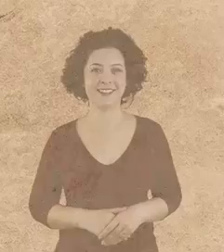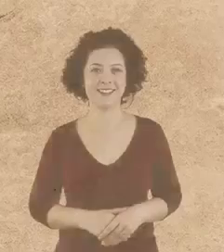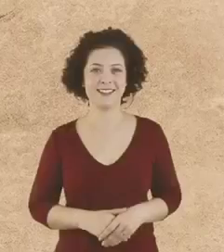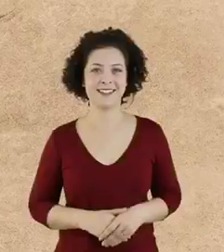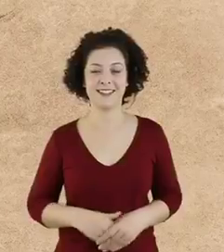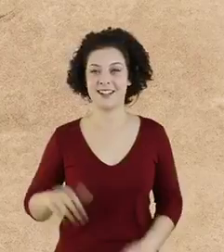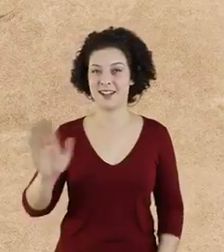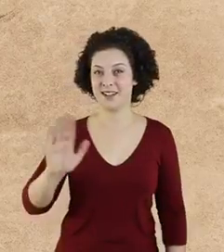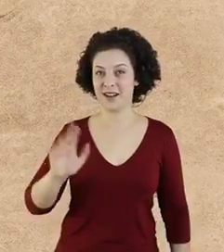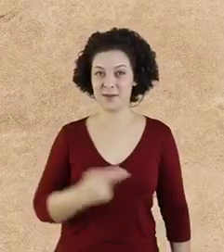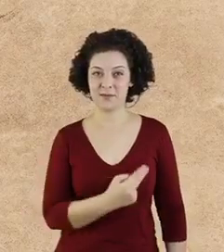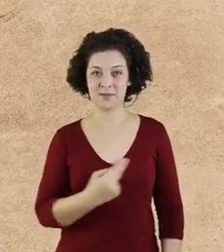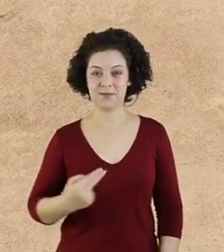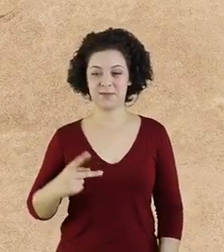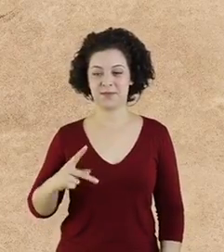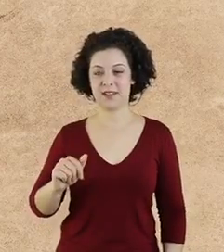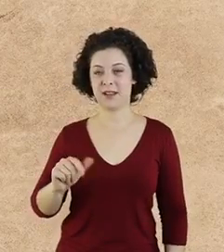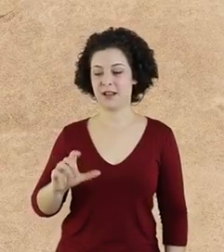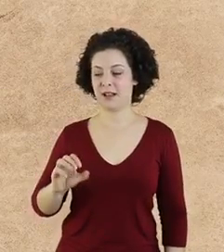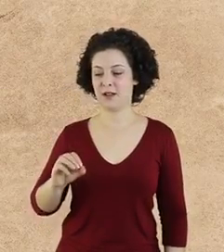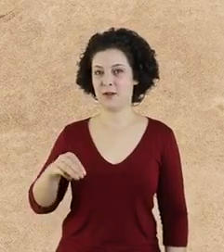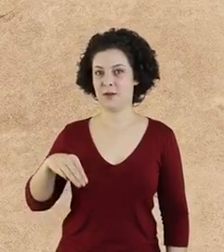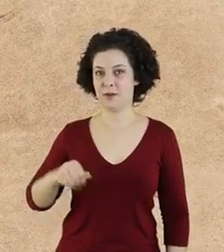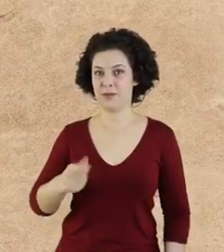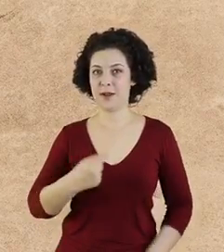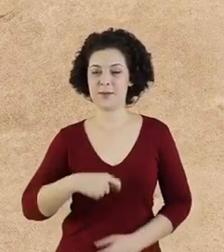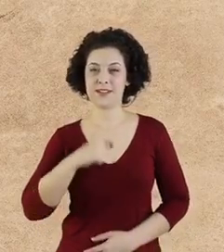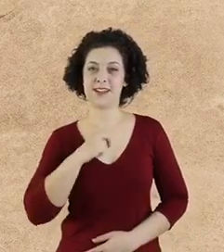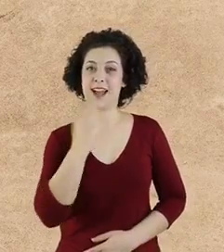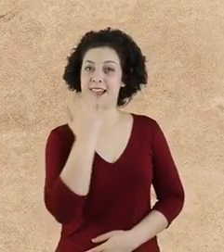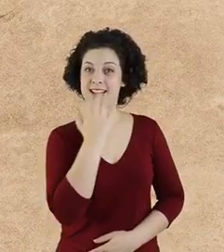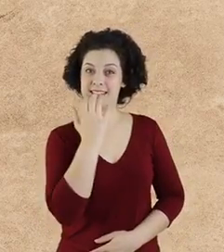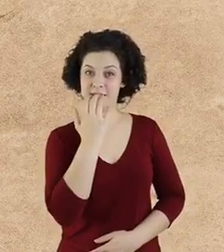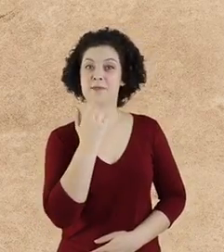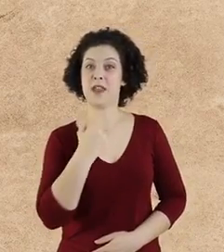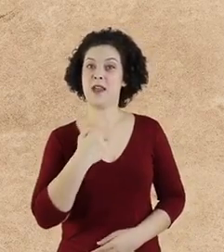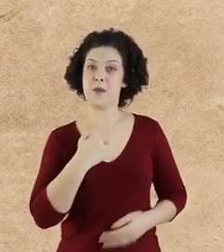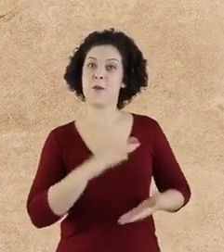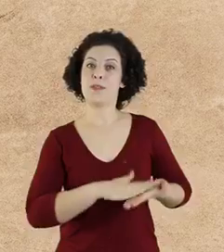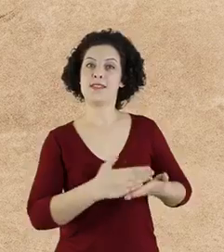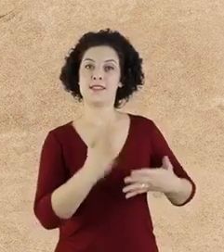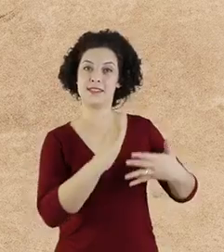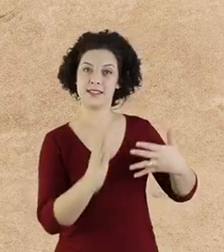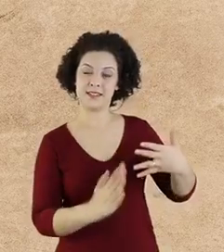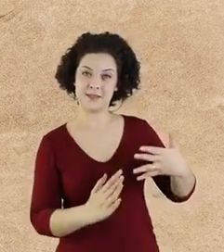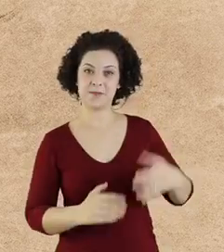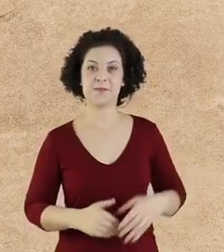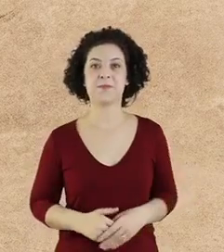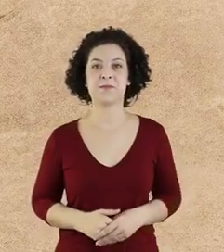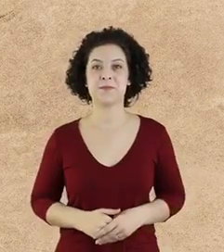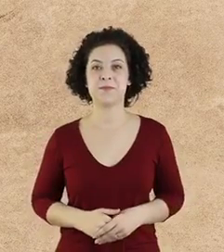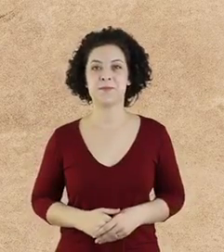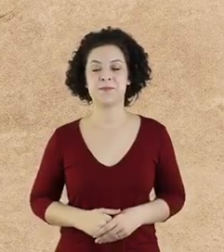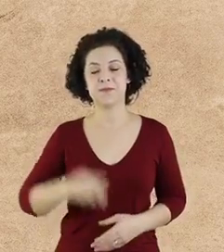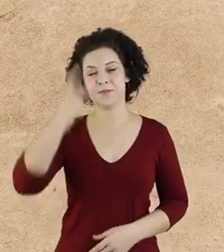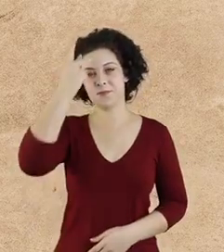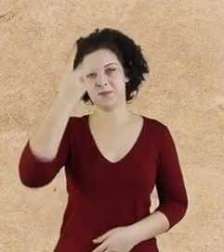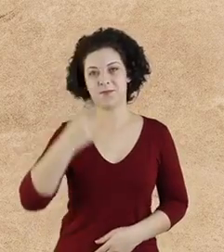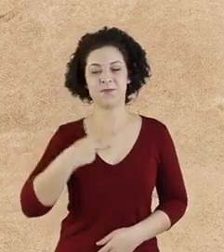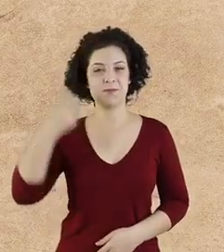Olá, meu nome é Paloma e este é o meu sinal. Sou intérprete de Libras. Autodescrição.